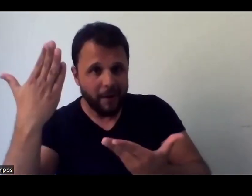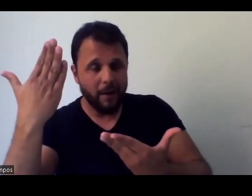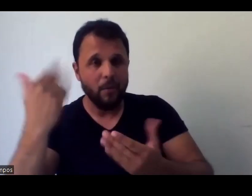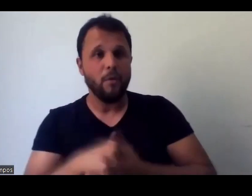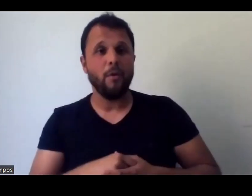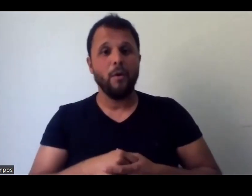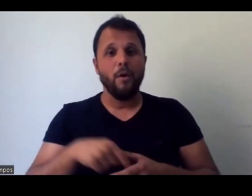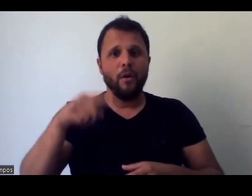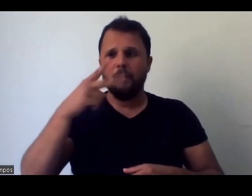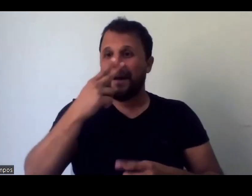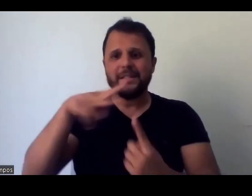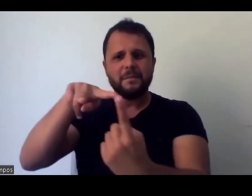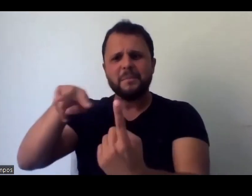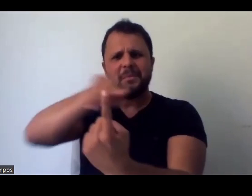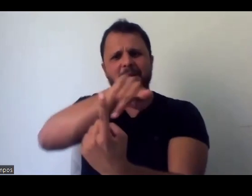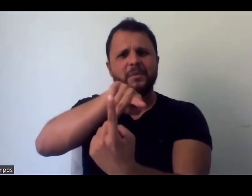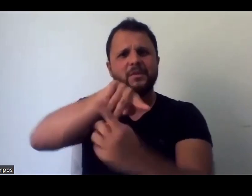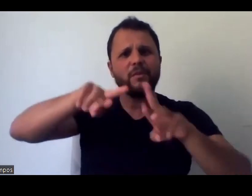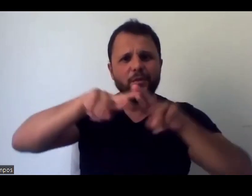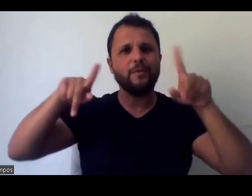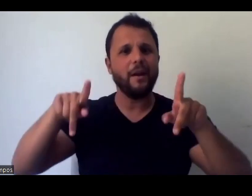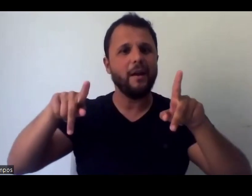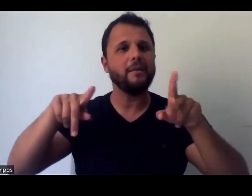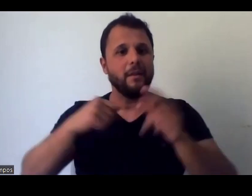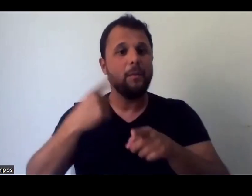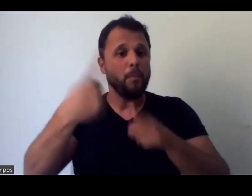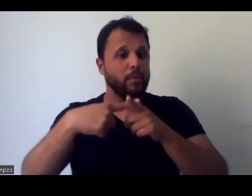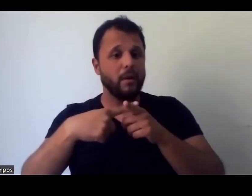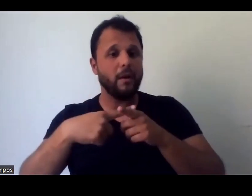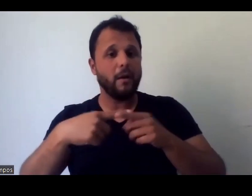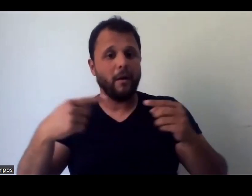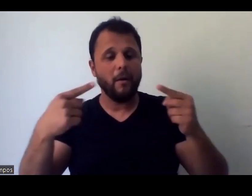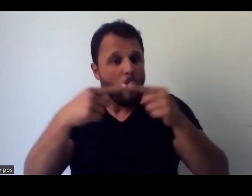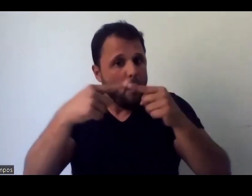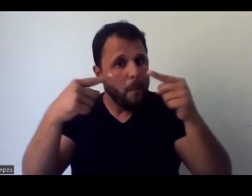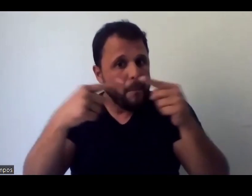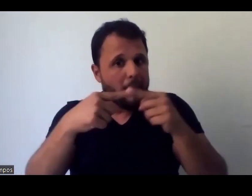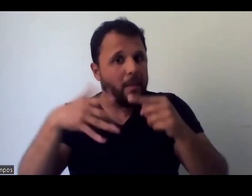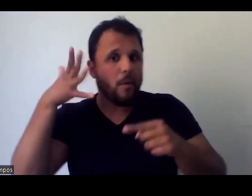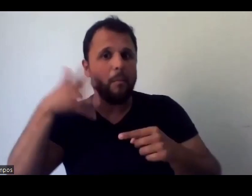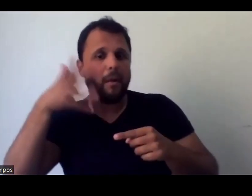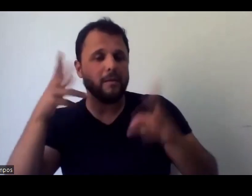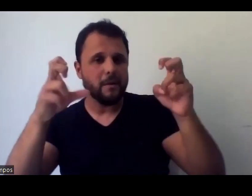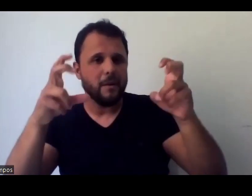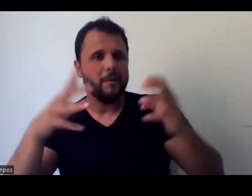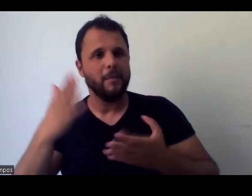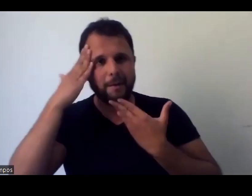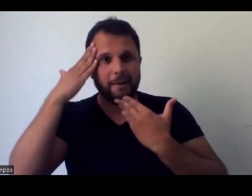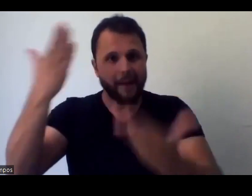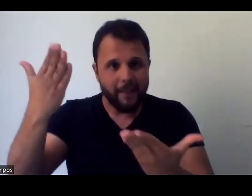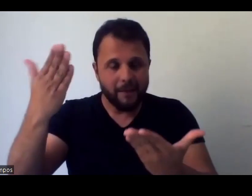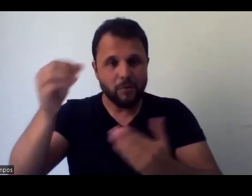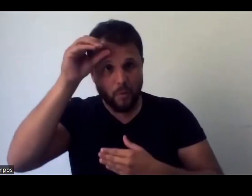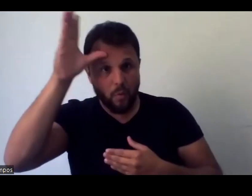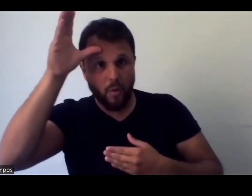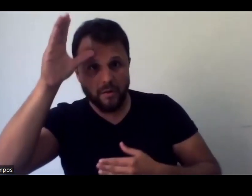trazem outra luz mesmo, né, para aquilo que está sendo dito, então agradecemos imensamente os seus saberes,